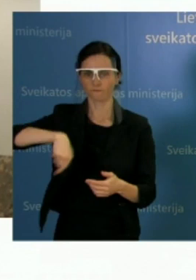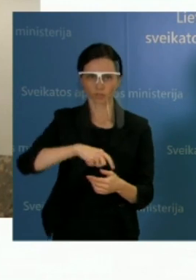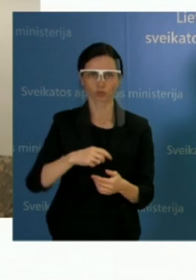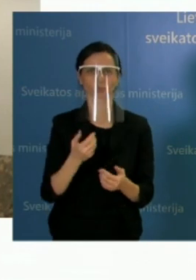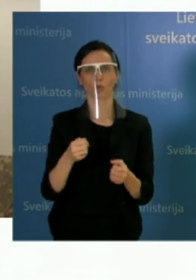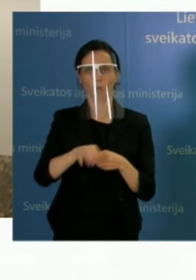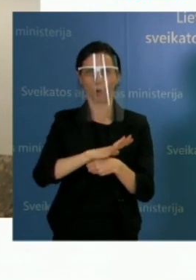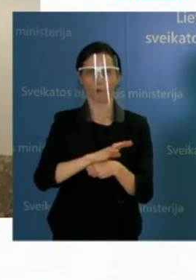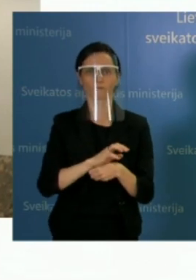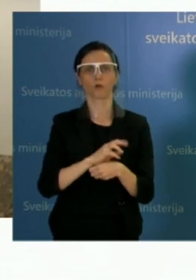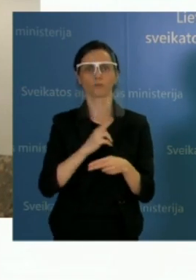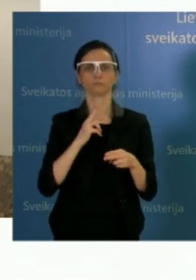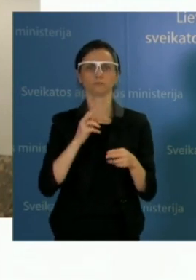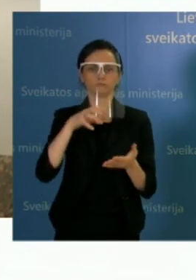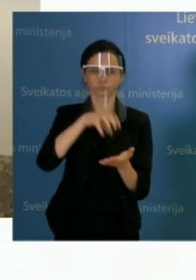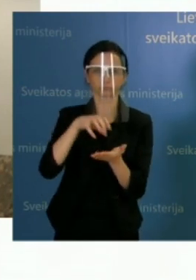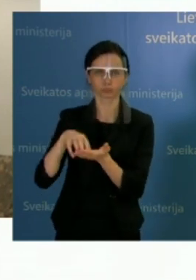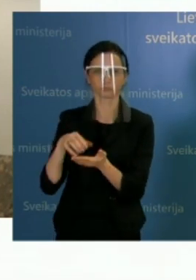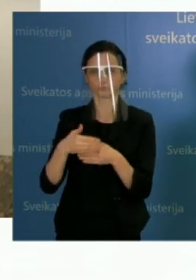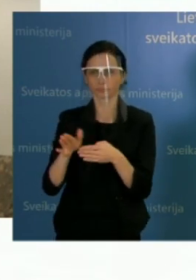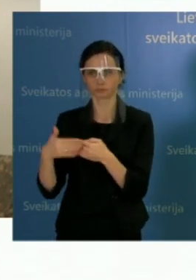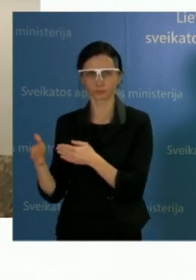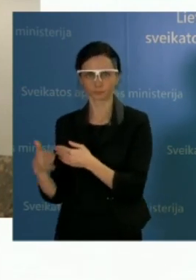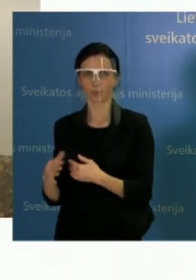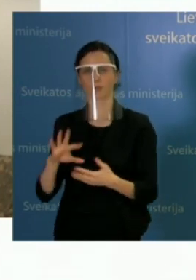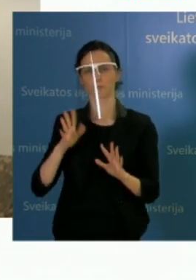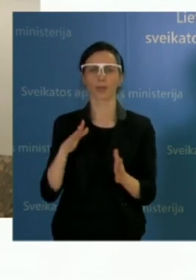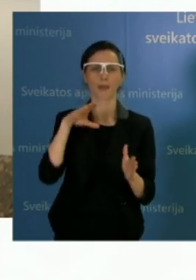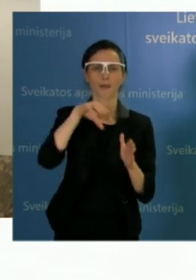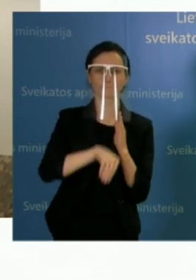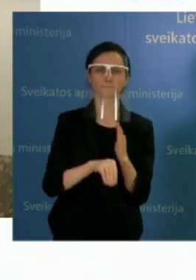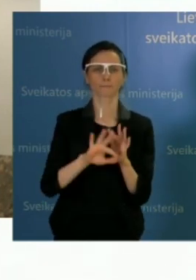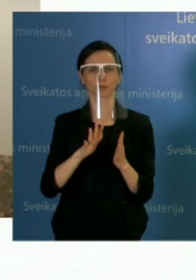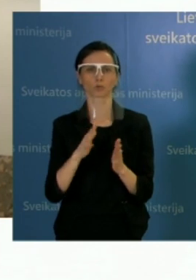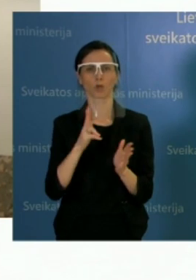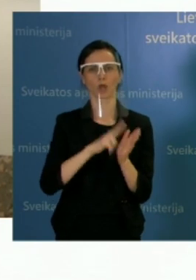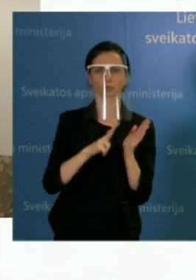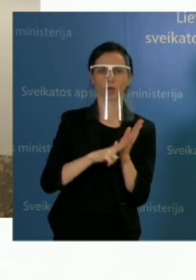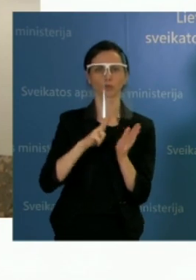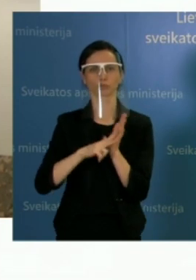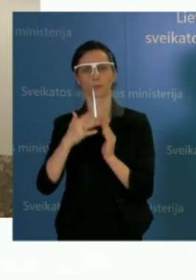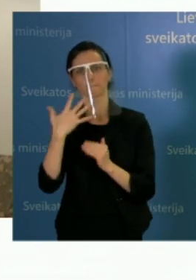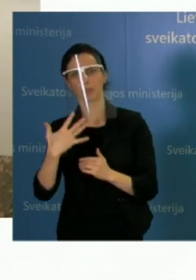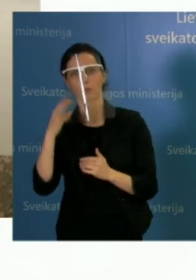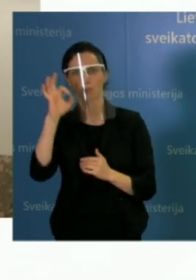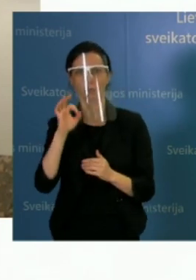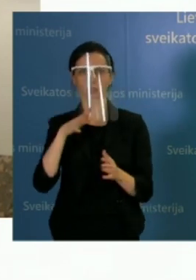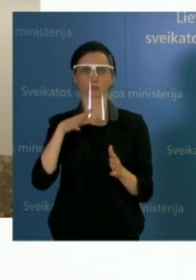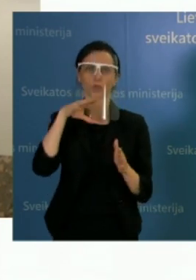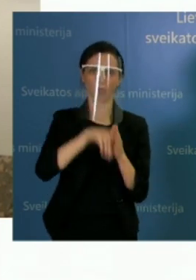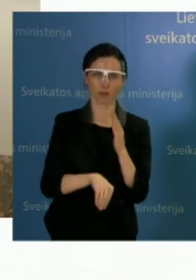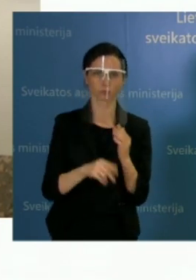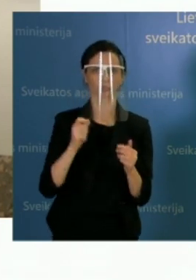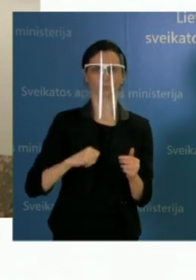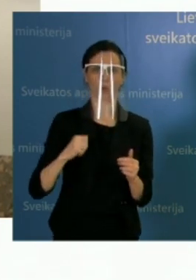Jie yra užpildyti 80-85 procentų apimtinės. Taigi